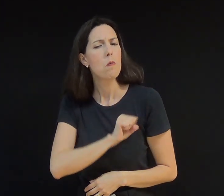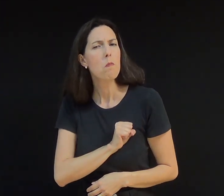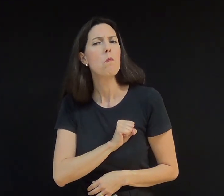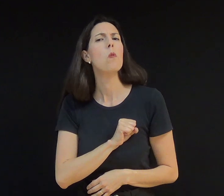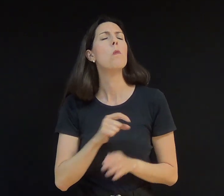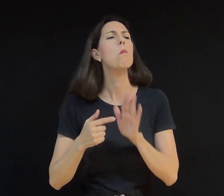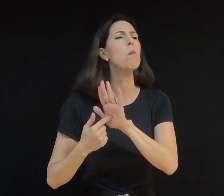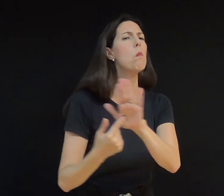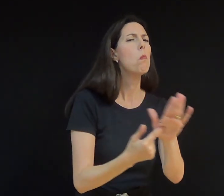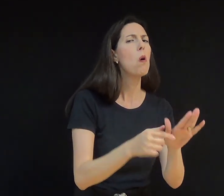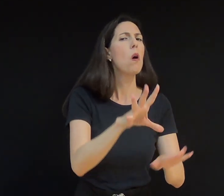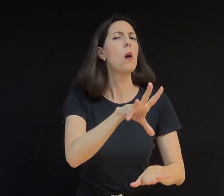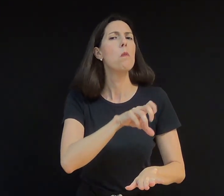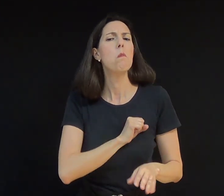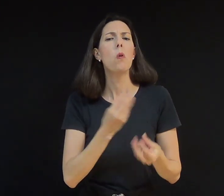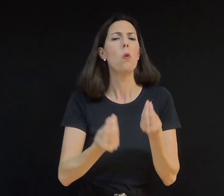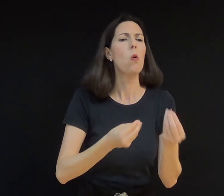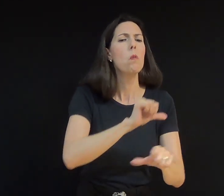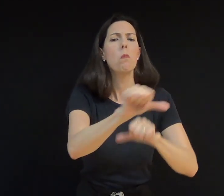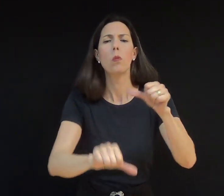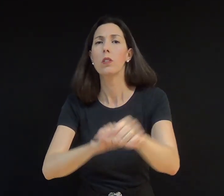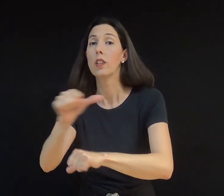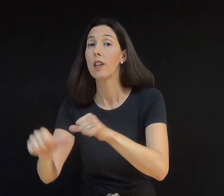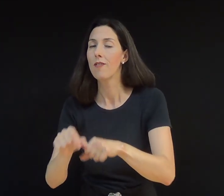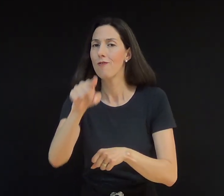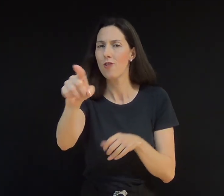de Deus que decide espalhar o seu amor mediante a fé.